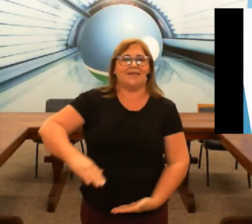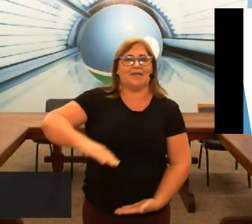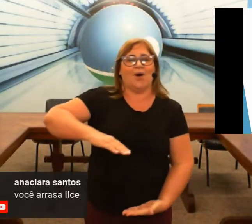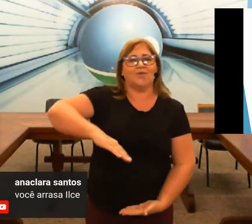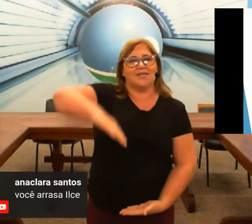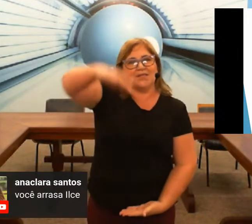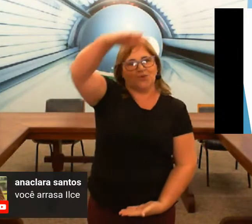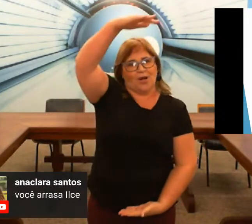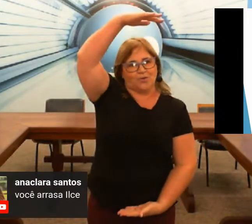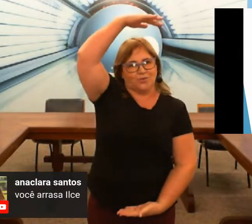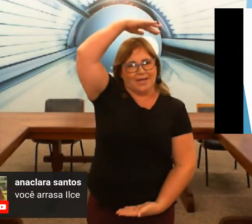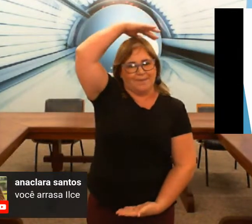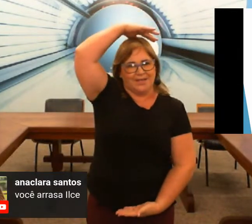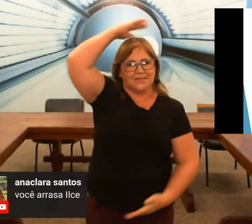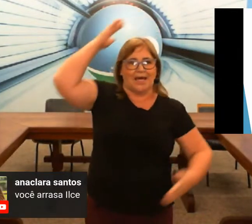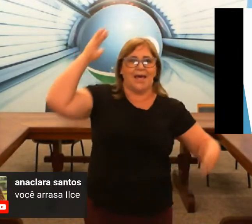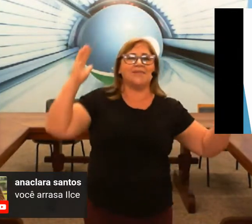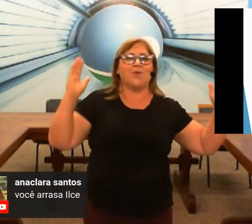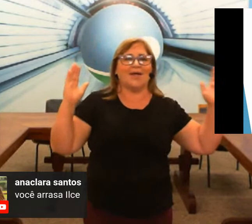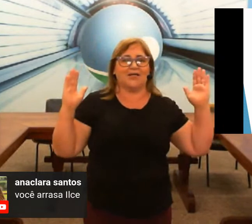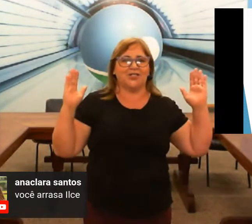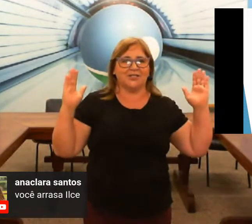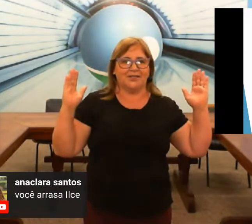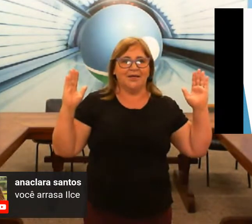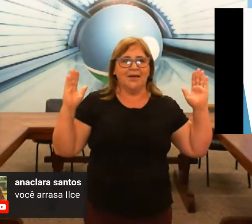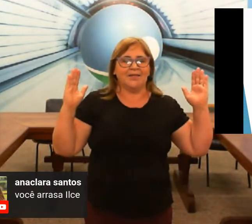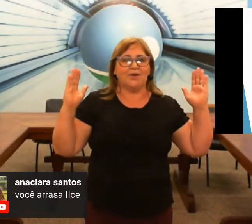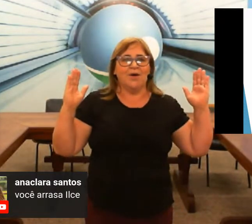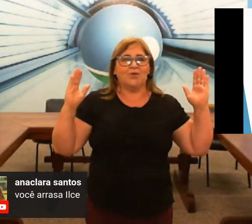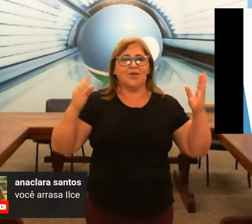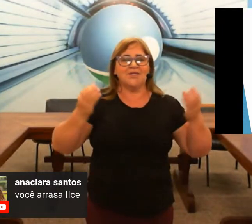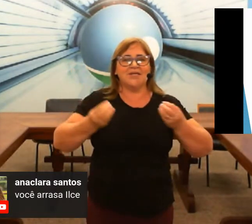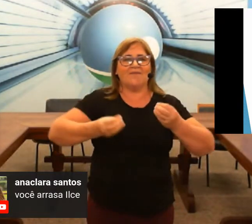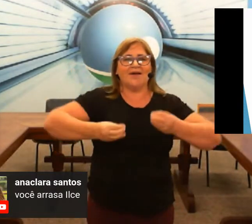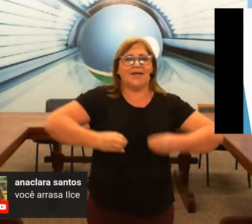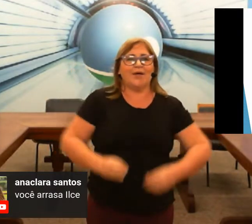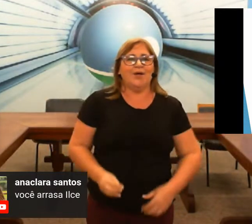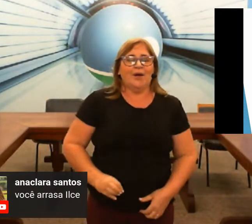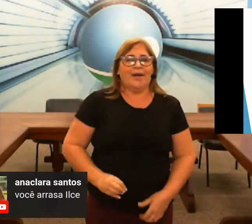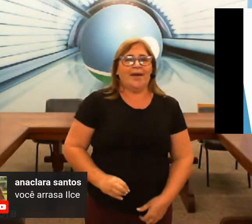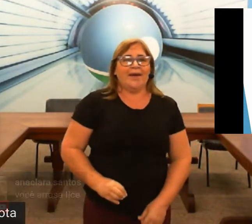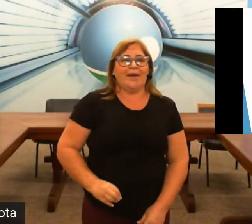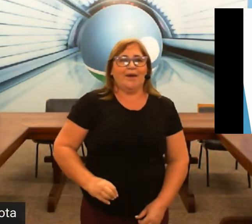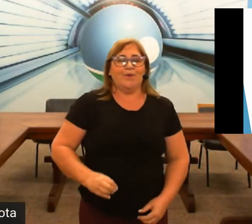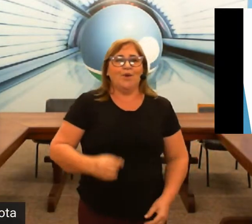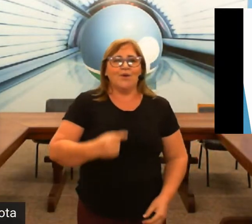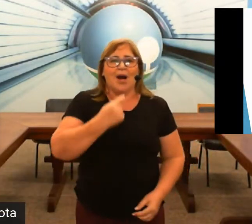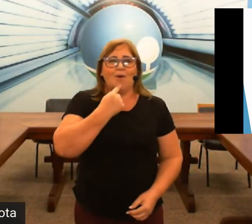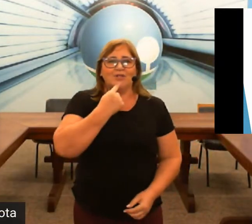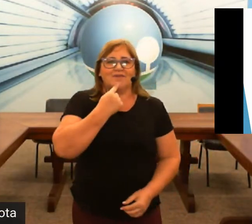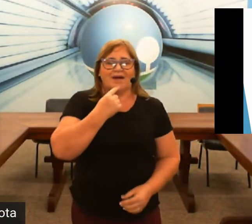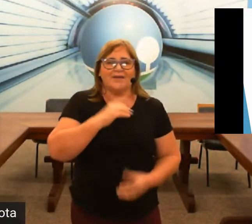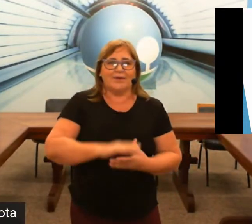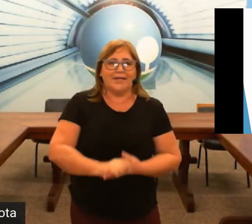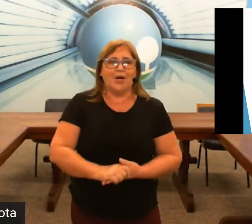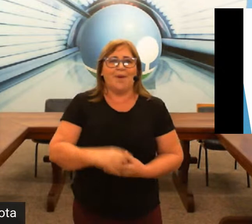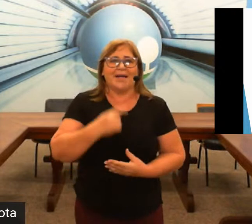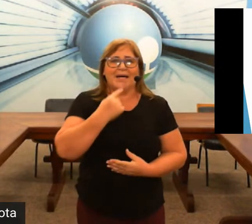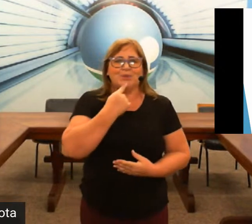do alto da cintura ao alto da cabeça, esse quadrante aqui. Então, todo sinal vai ter o local onde que vai, o parâmetro,